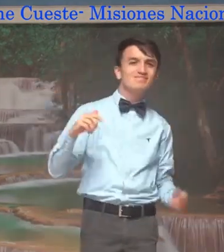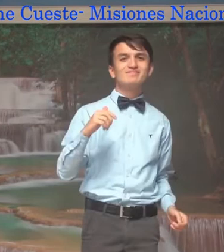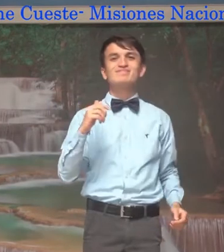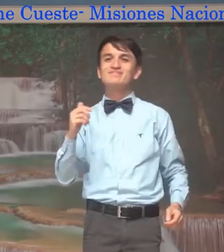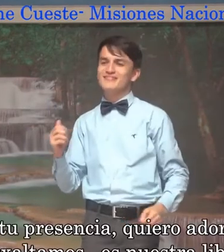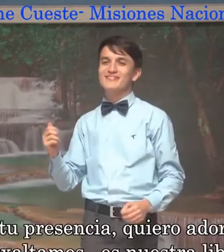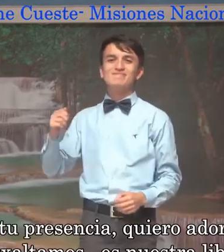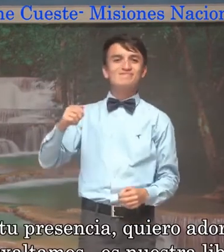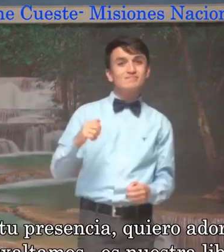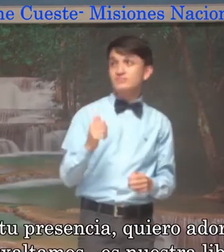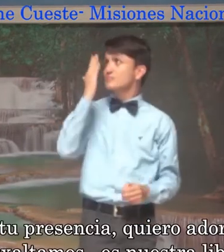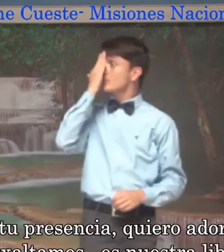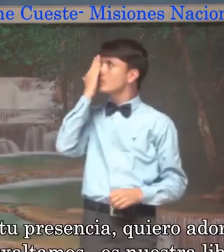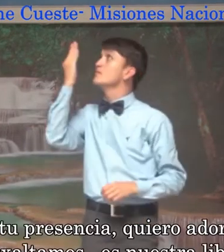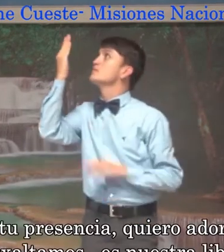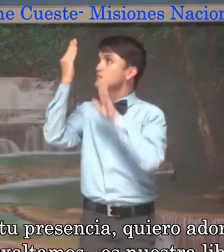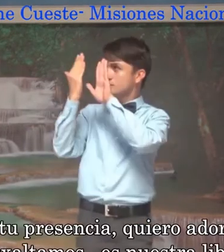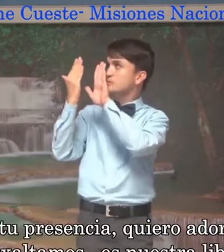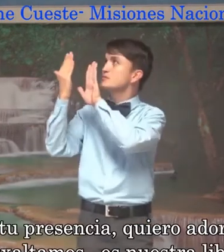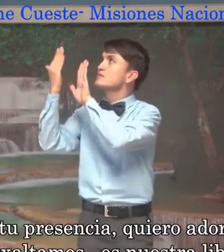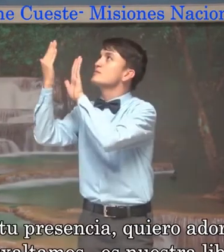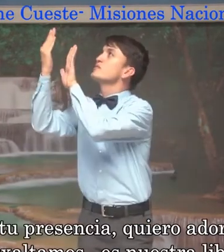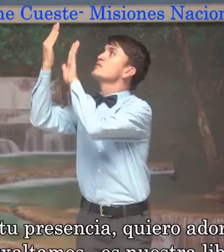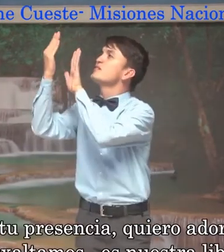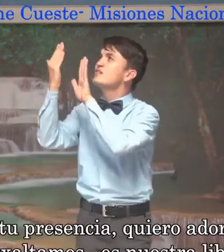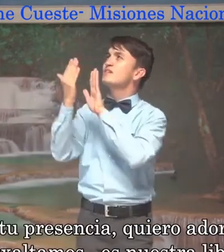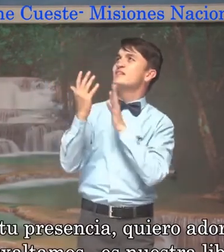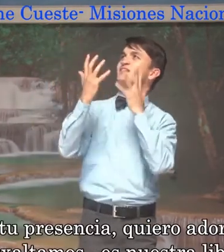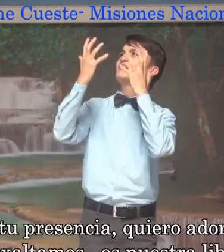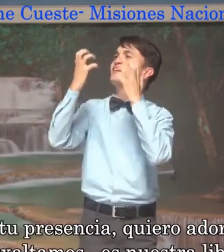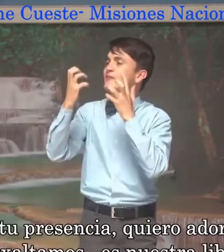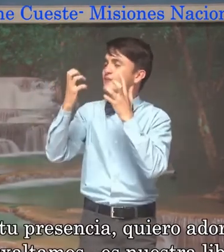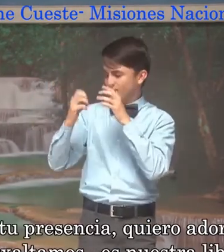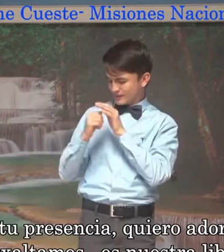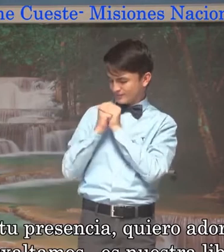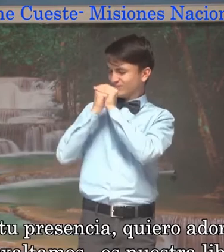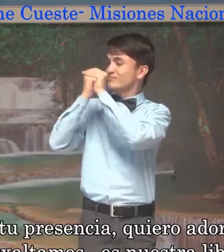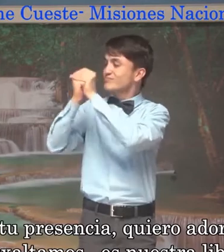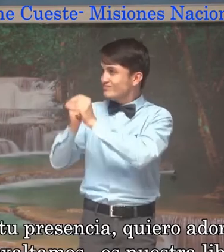delante de tu presencia quiero adorar